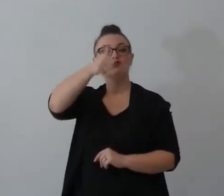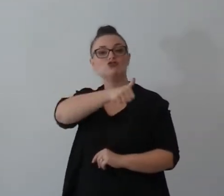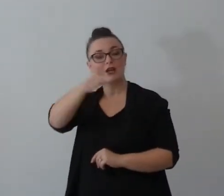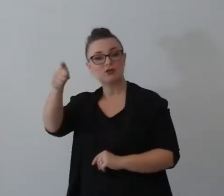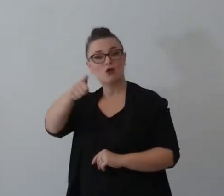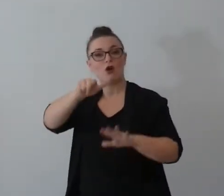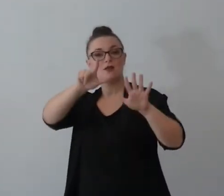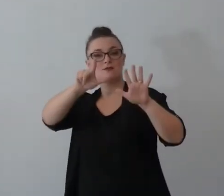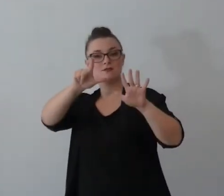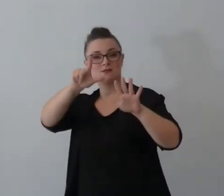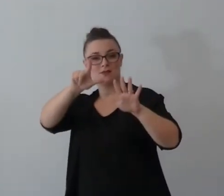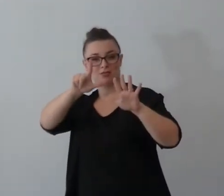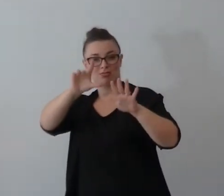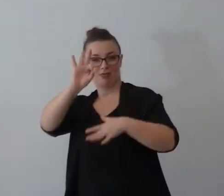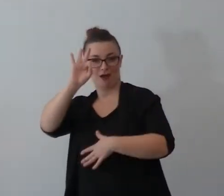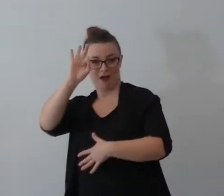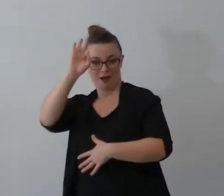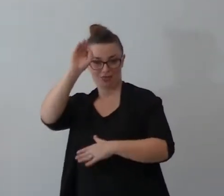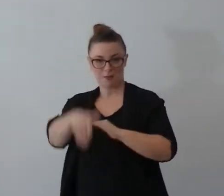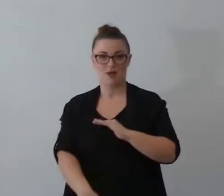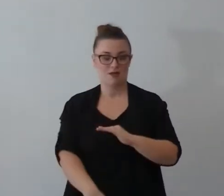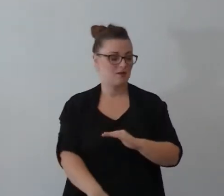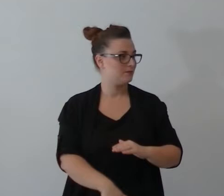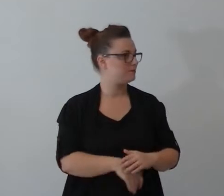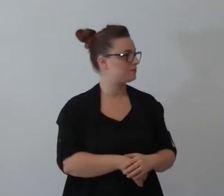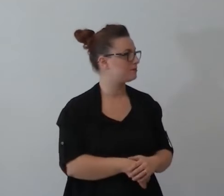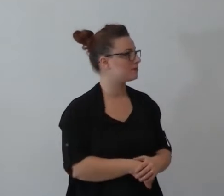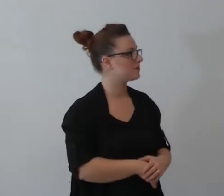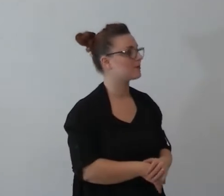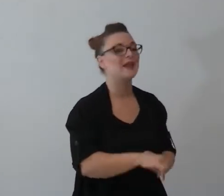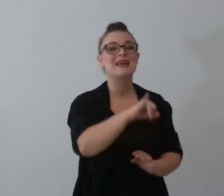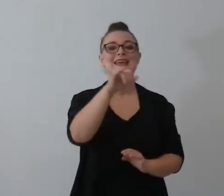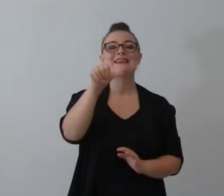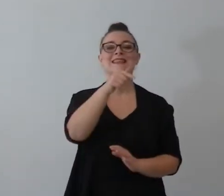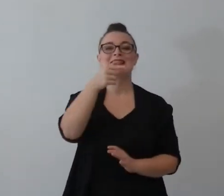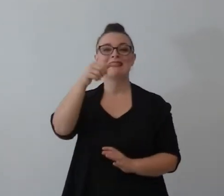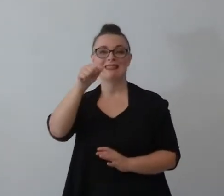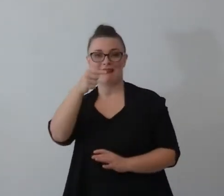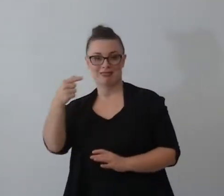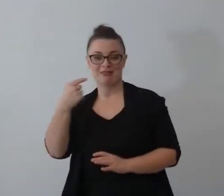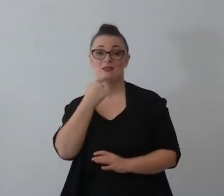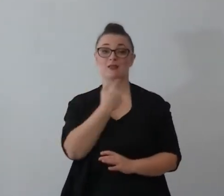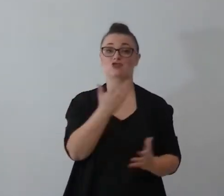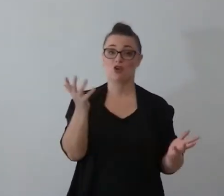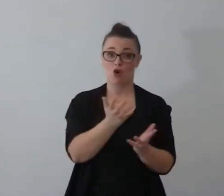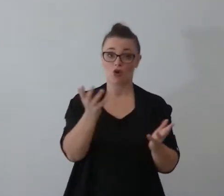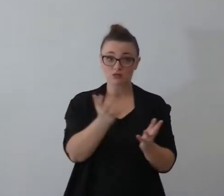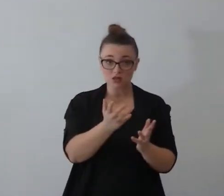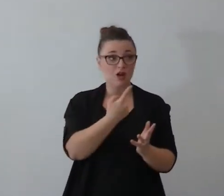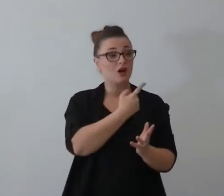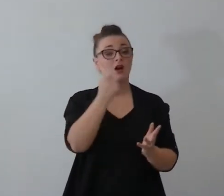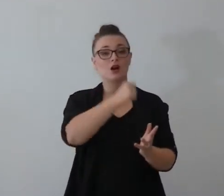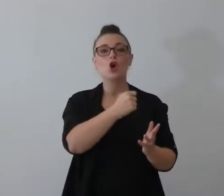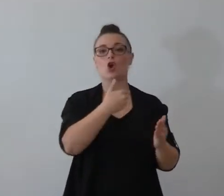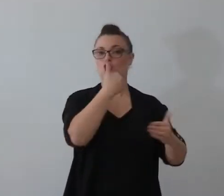matrimoni l'instat dice che se continua di questo passo se la tendenza rimane la stessa entro